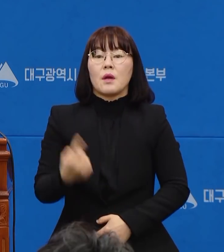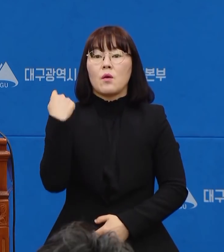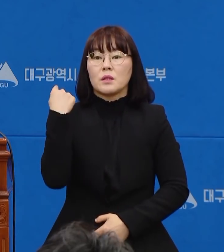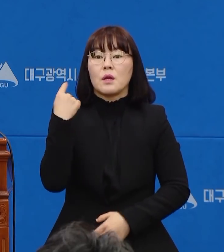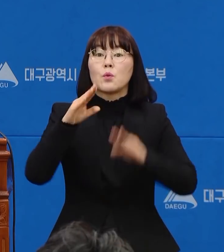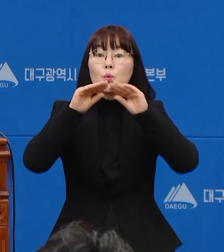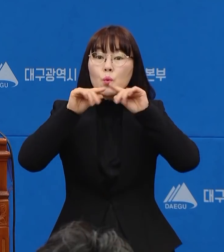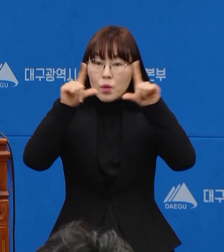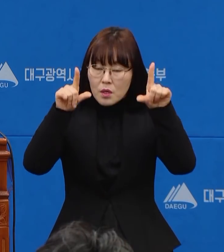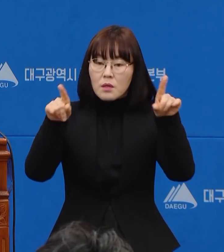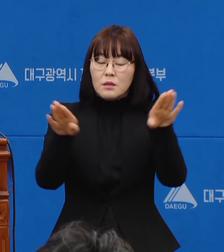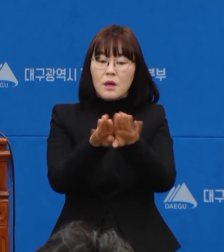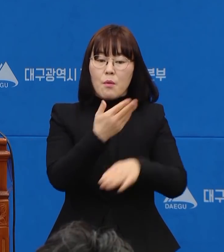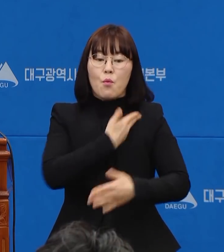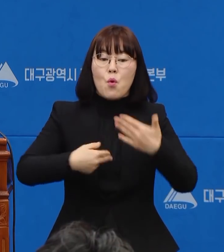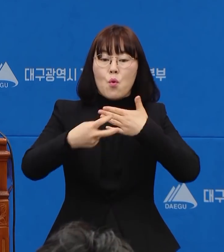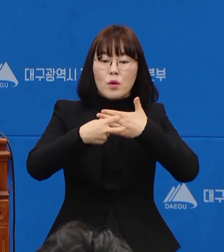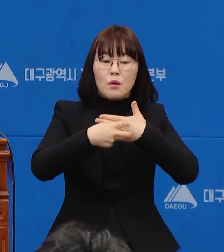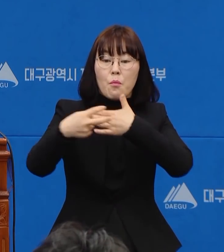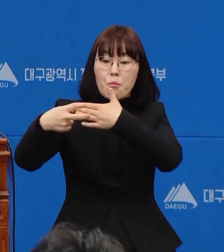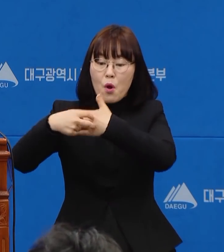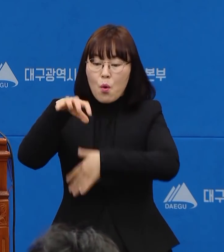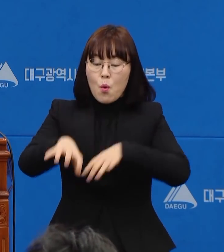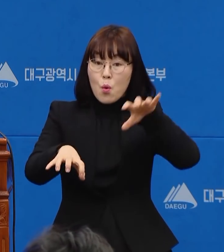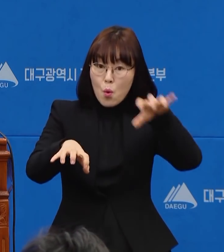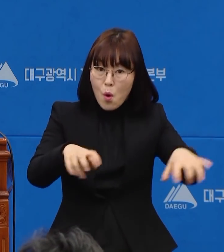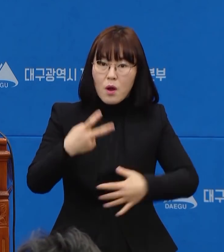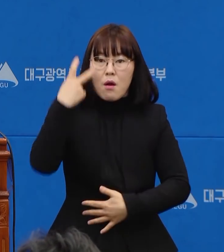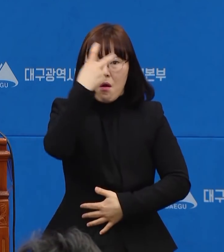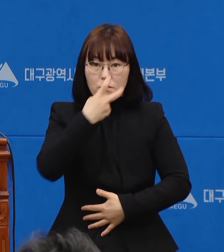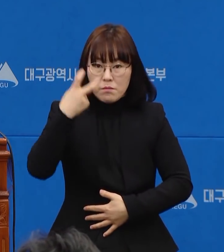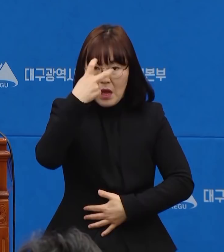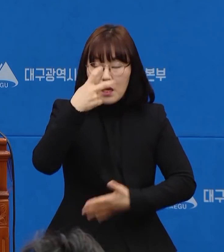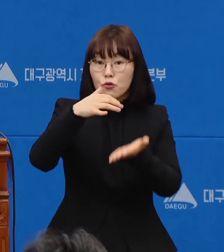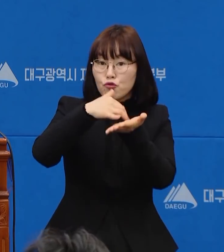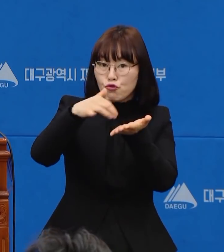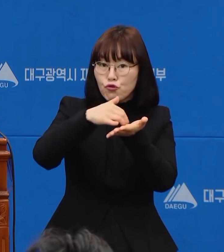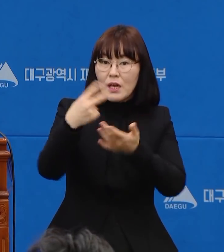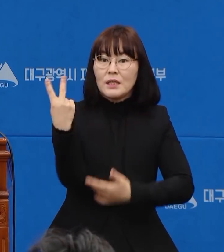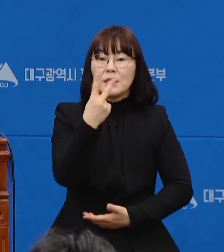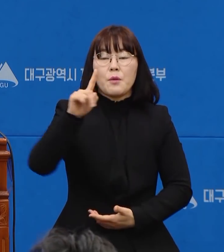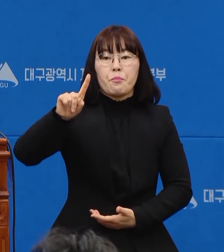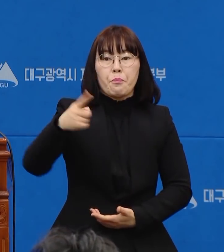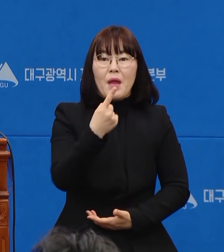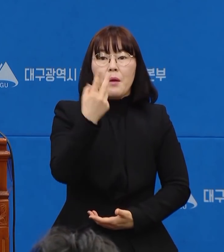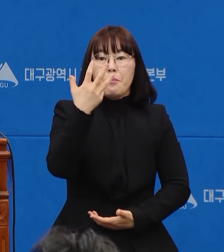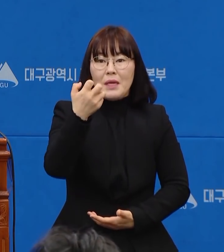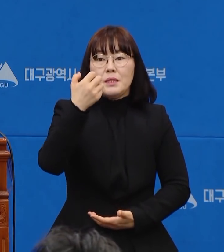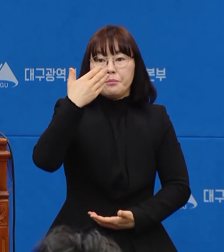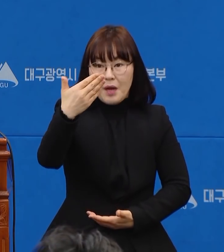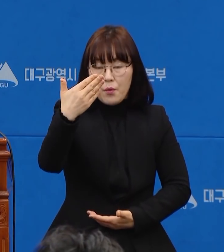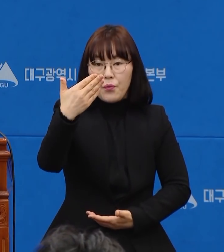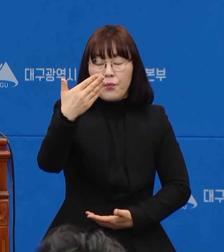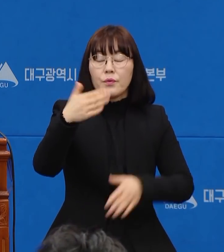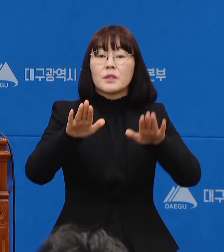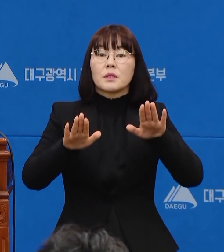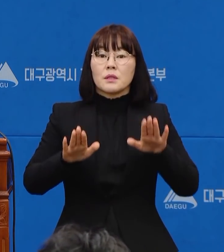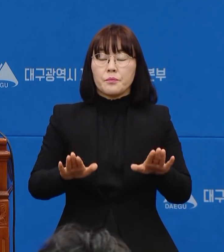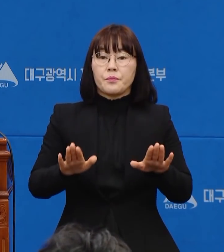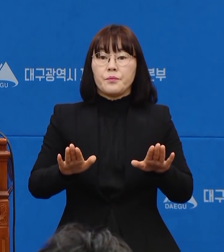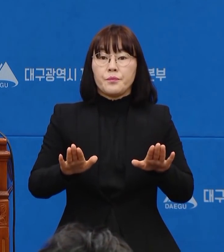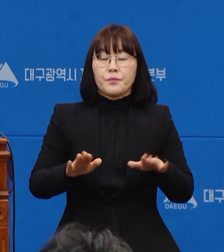어제 하루 보건소와 병원에서 실시한 전체 검체 건수는 2,189건으로 이 중